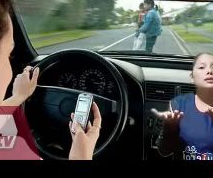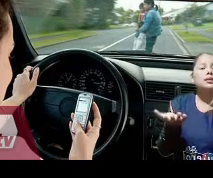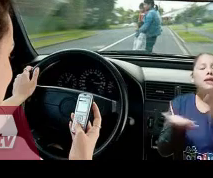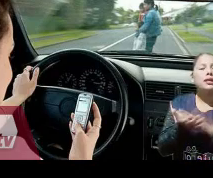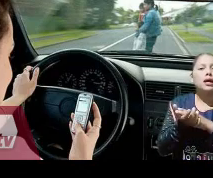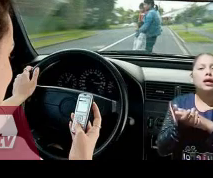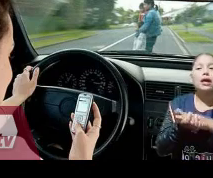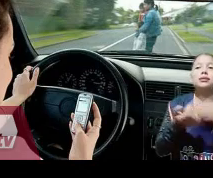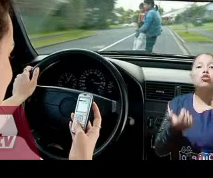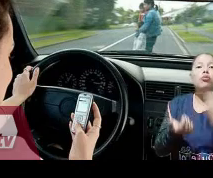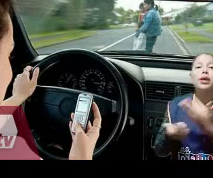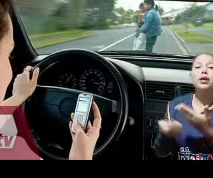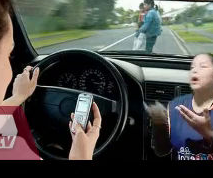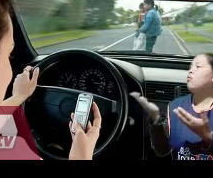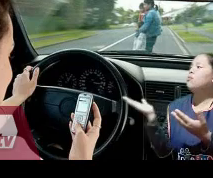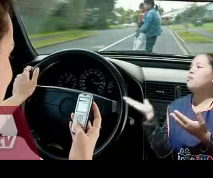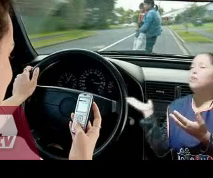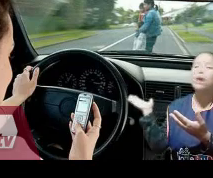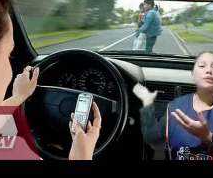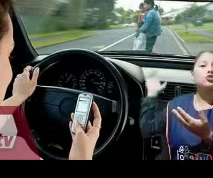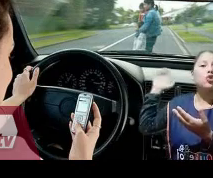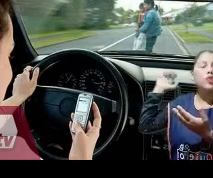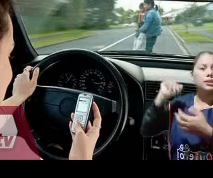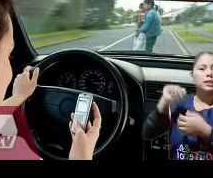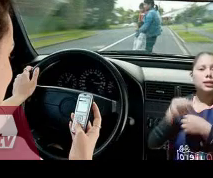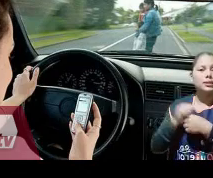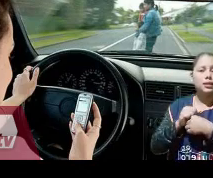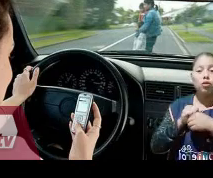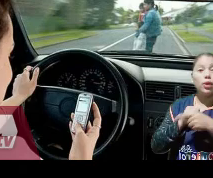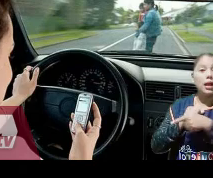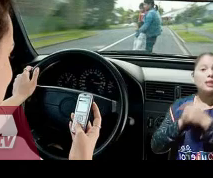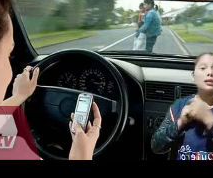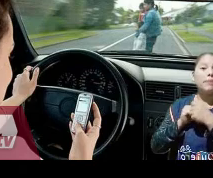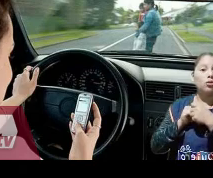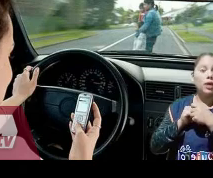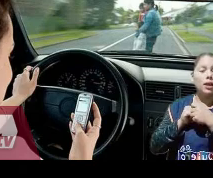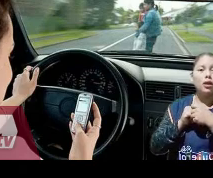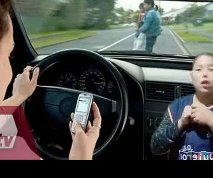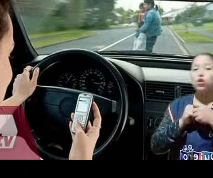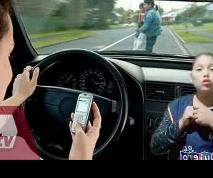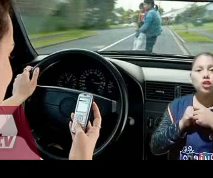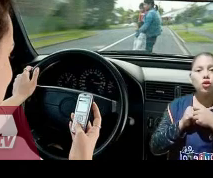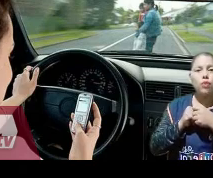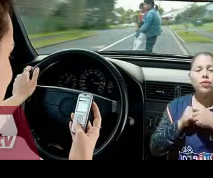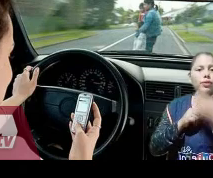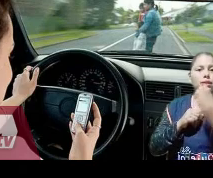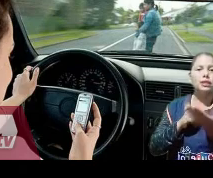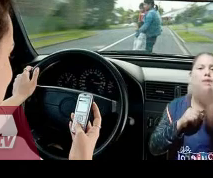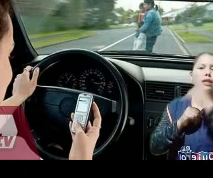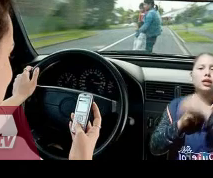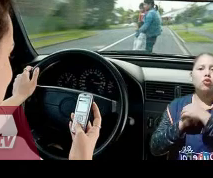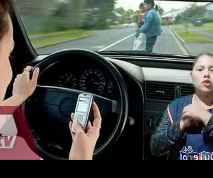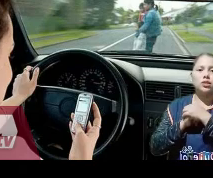se accidenta. Casi atropella a una persona que está transitando por la línea peatonal. No se dio cuenta por